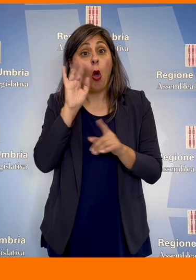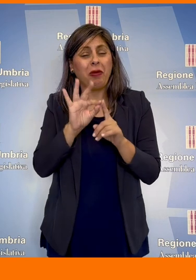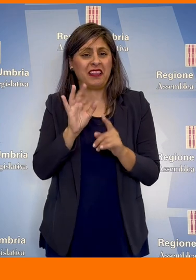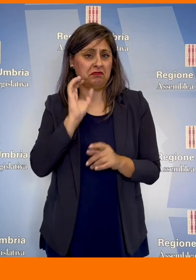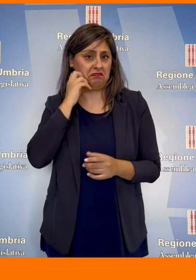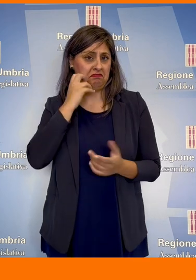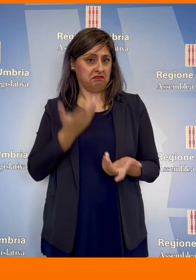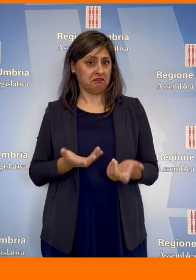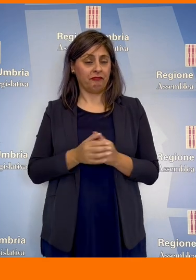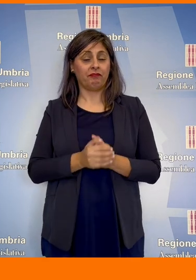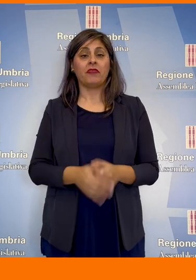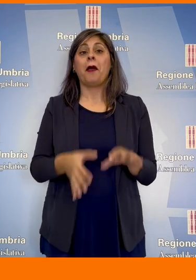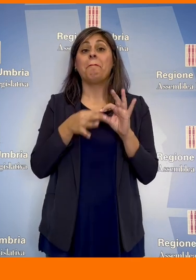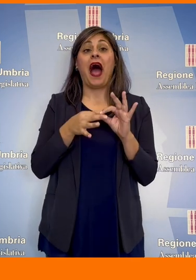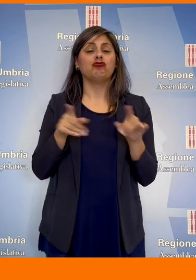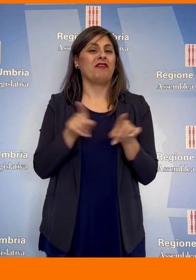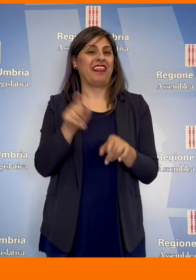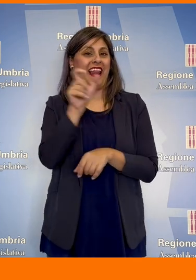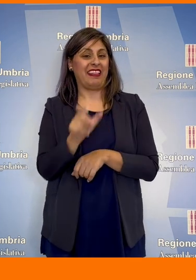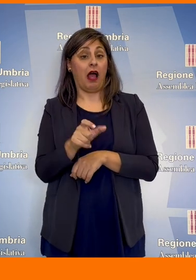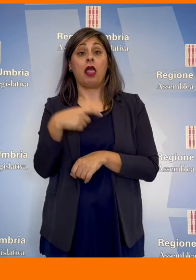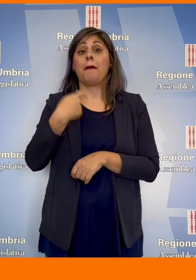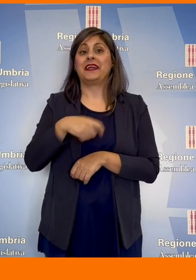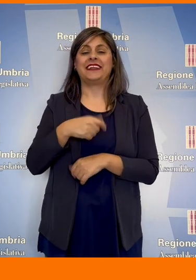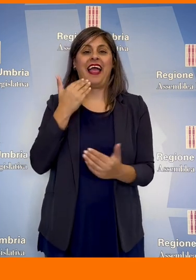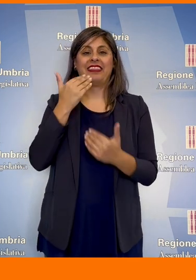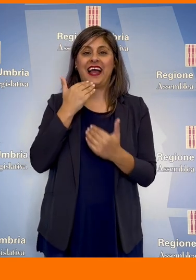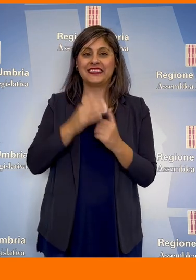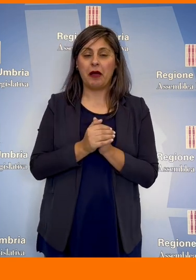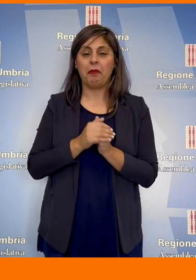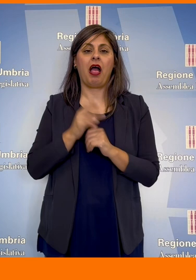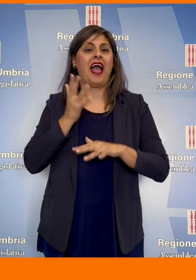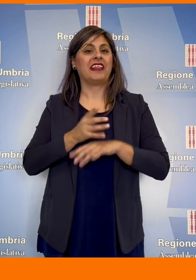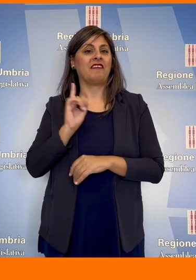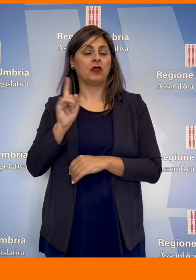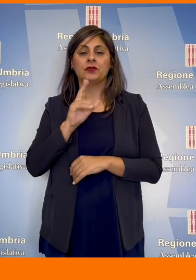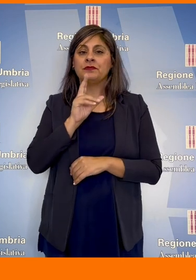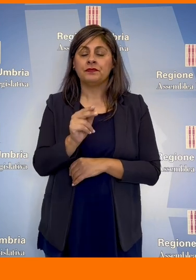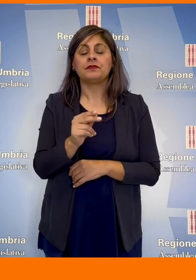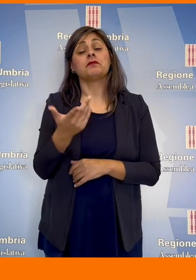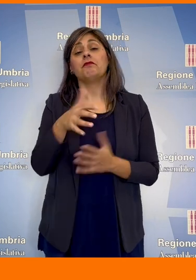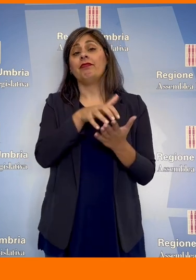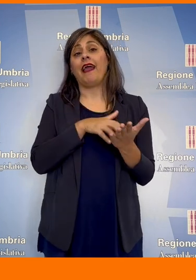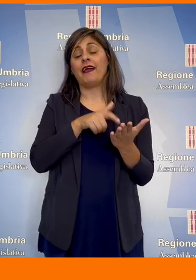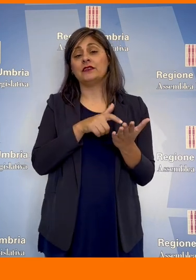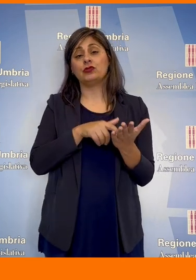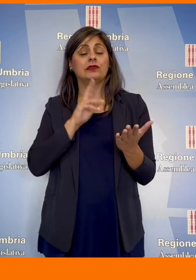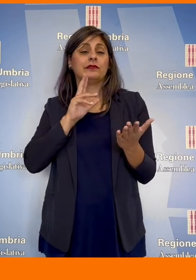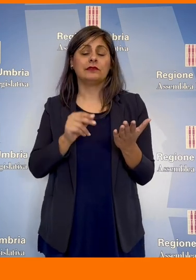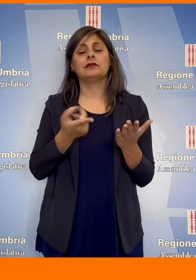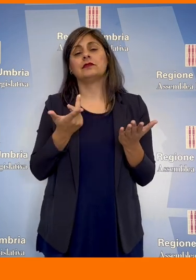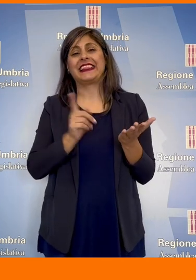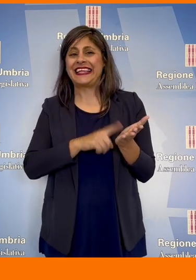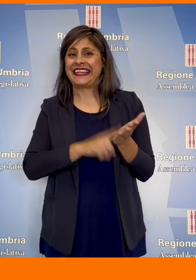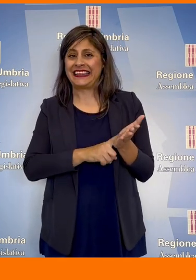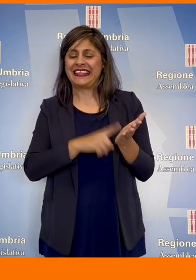obiettivi». Eleonora Pace, Fratelli d'Italia, Presidente dell'Assemblea, nel suo intervento ha detto «Nel testo si affermano